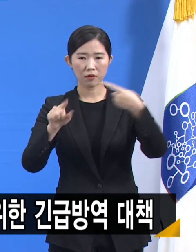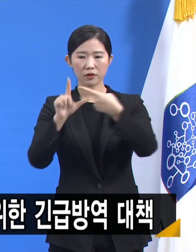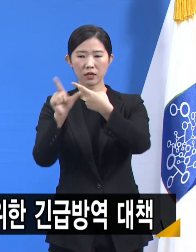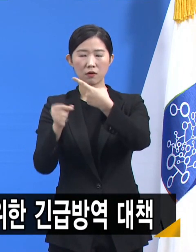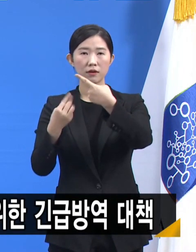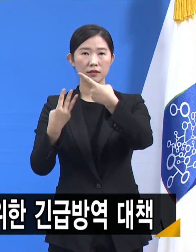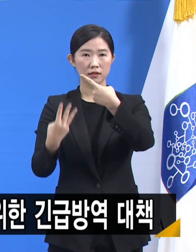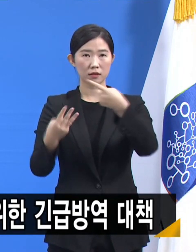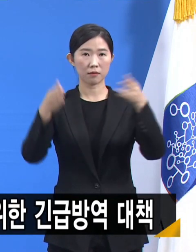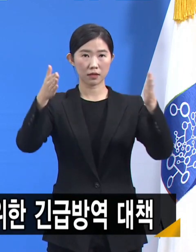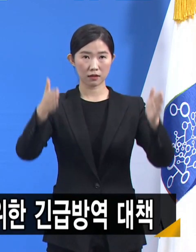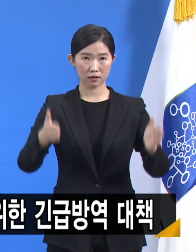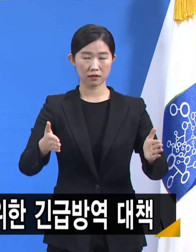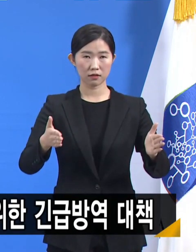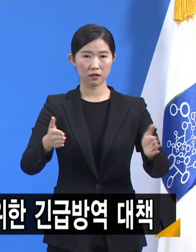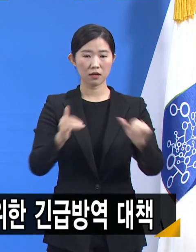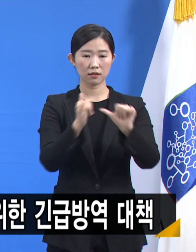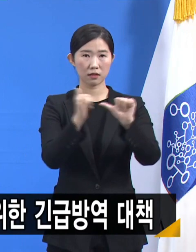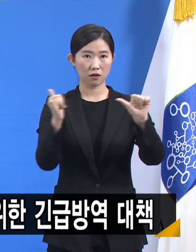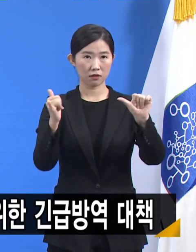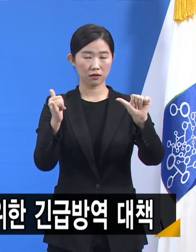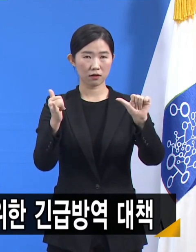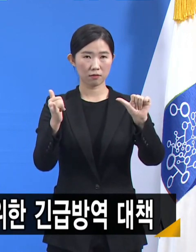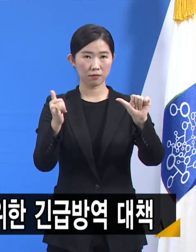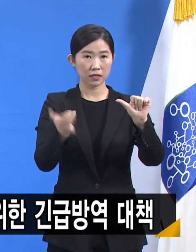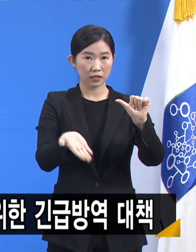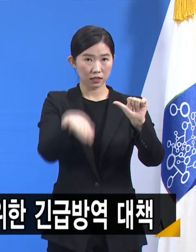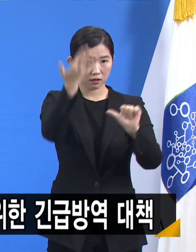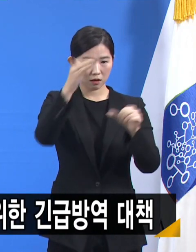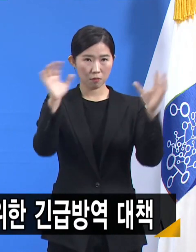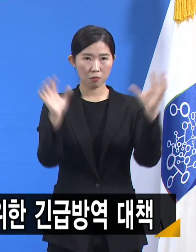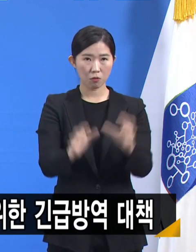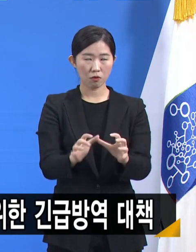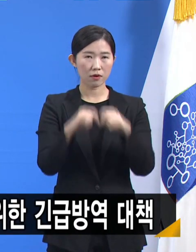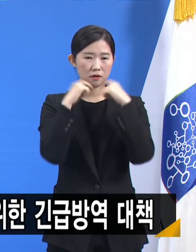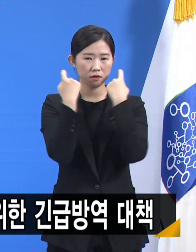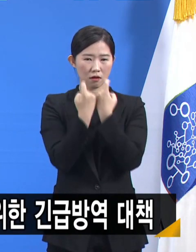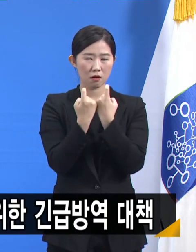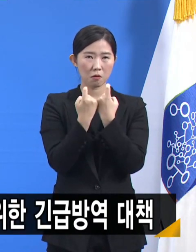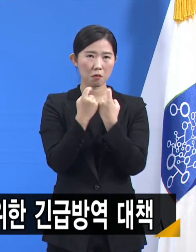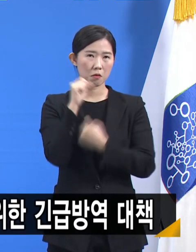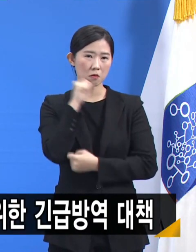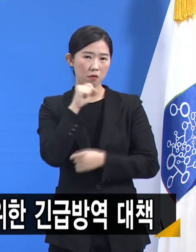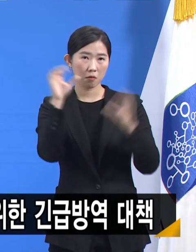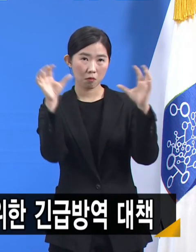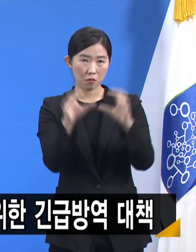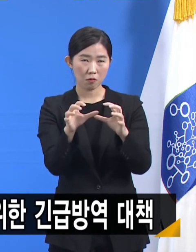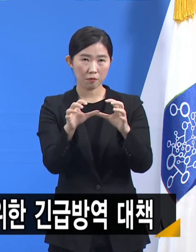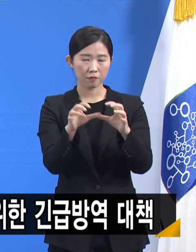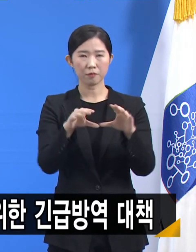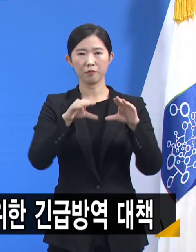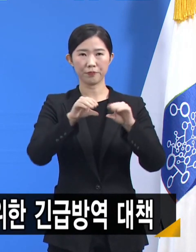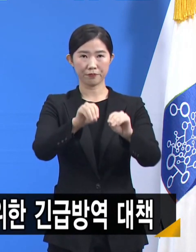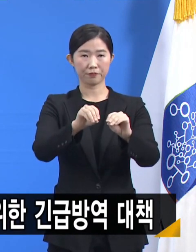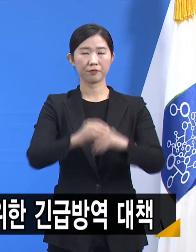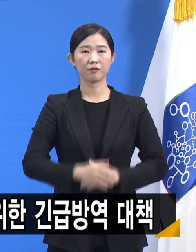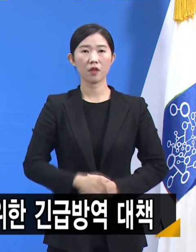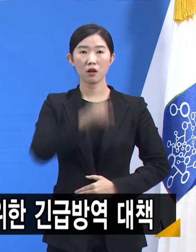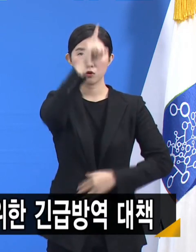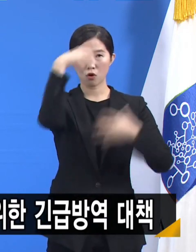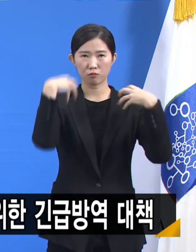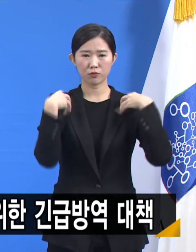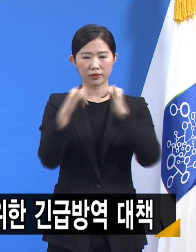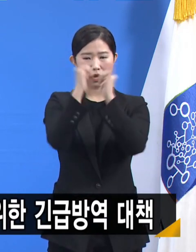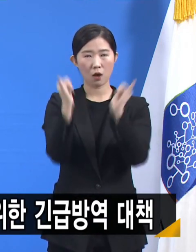3일까지 5인 이상의 사적 모임을 금지합니다. 정부의 사회적 거리 두기